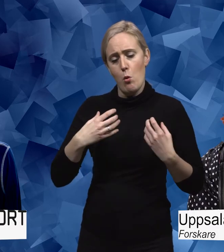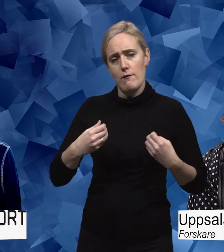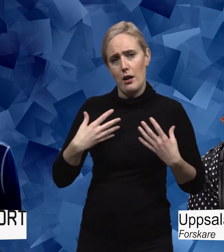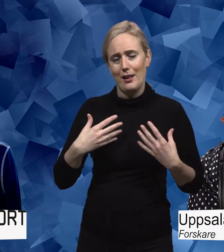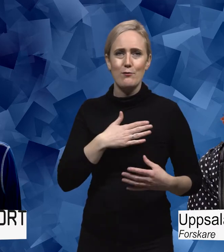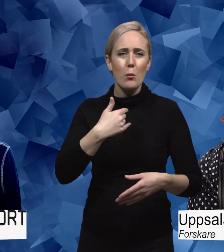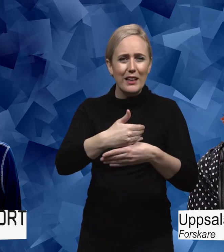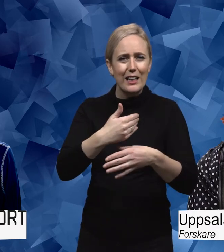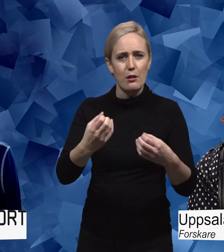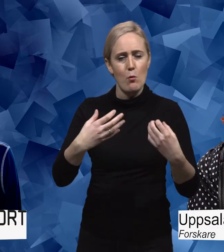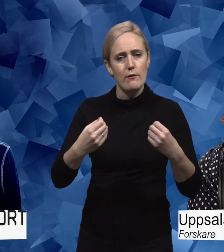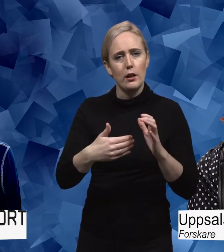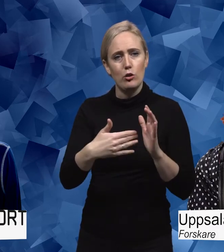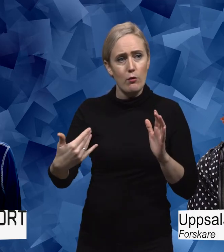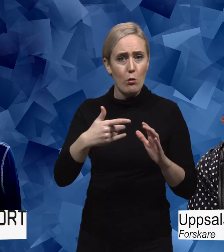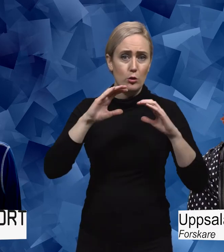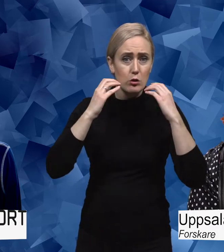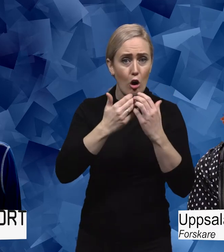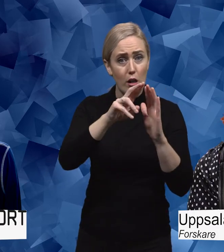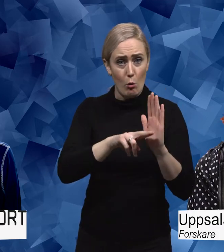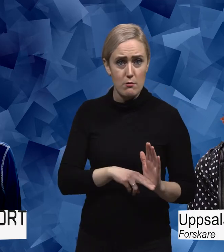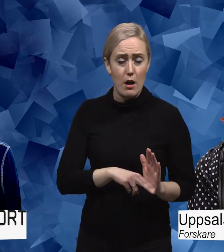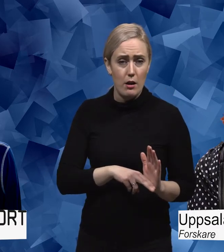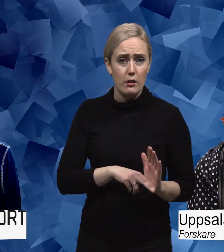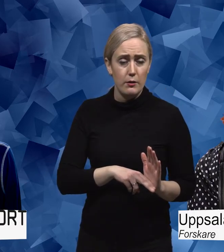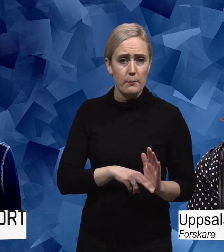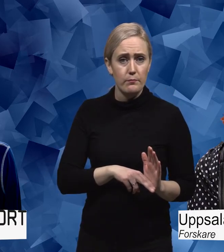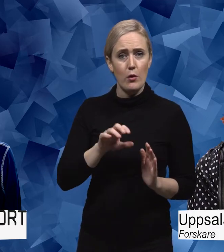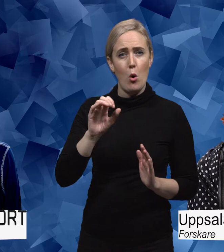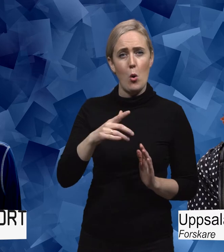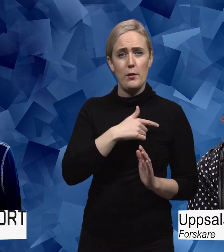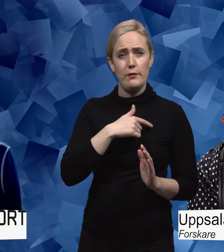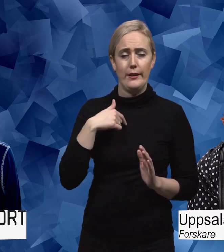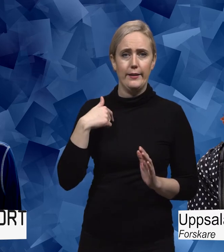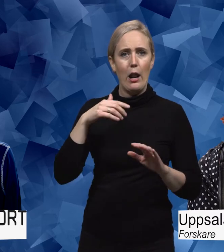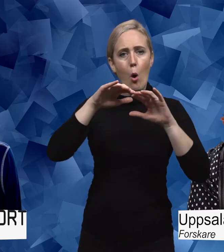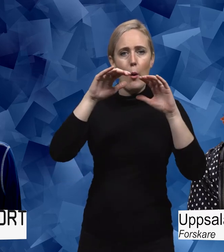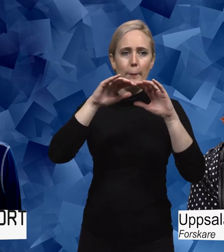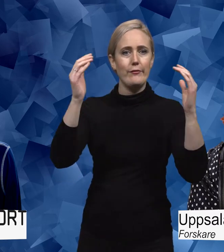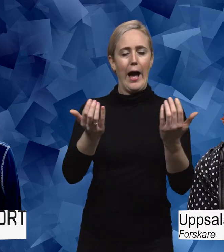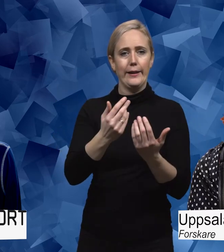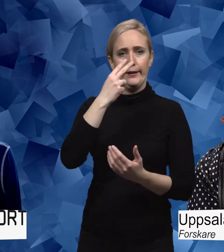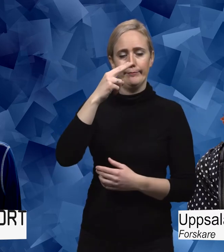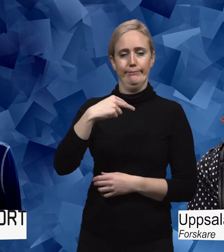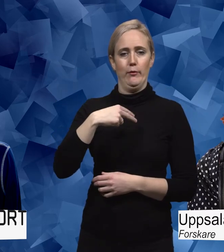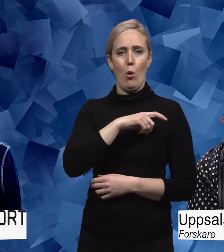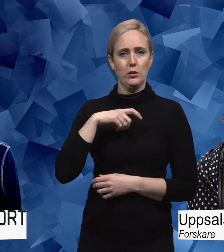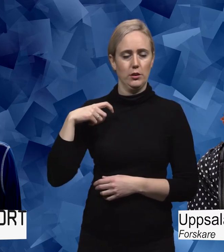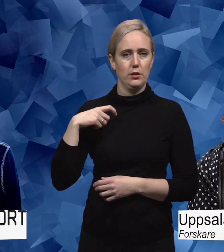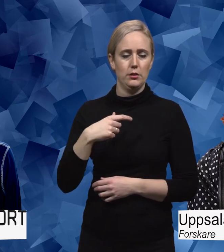beteende formas ju bland annat av sociala normer. Om vi och omvärlden ser på oss som ett offer eller som ett lidande så